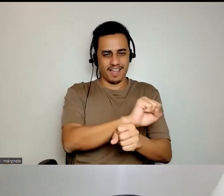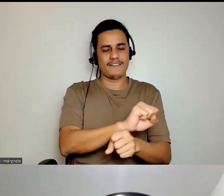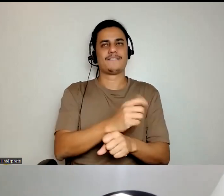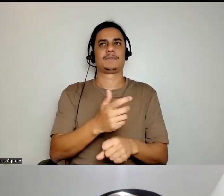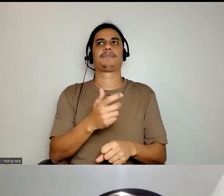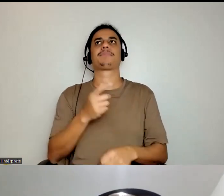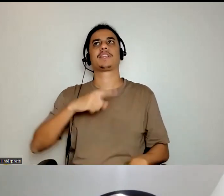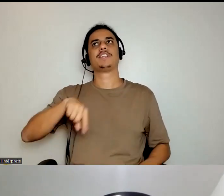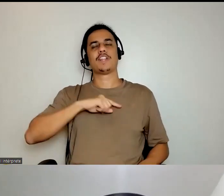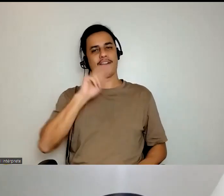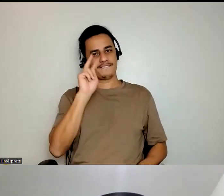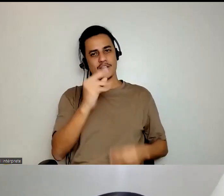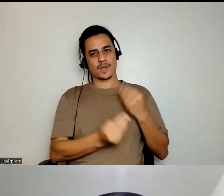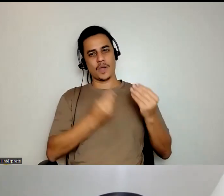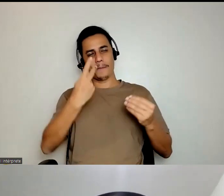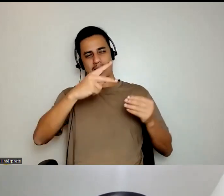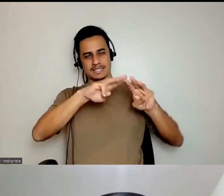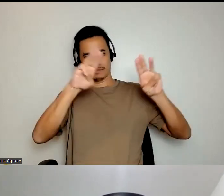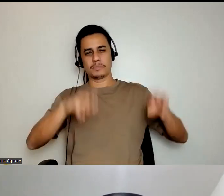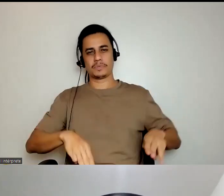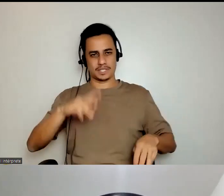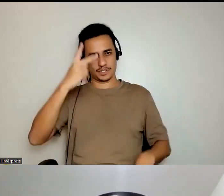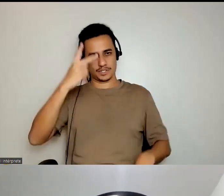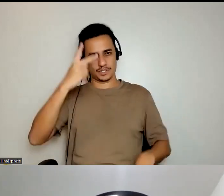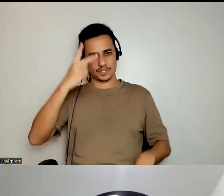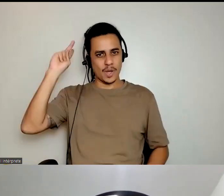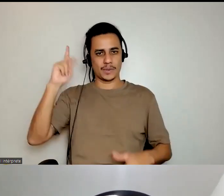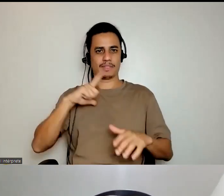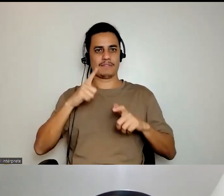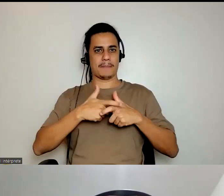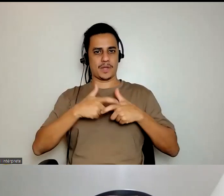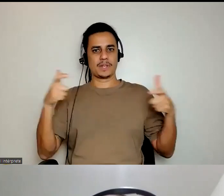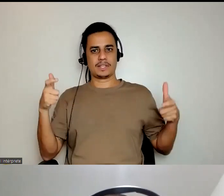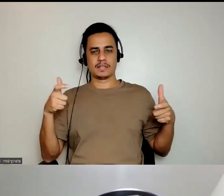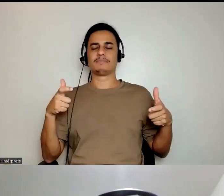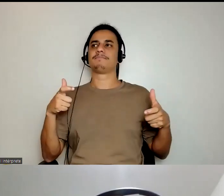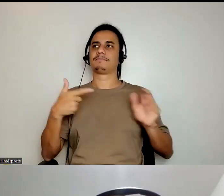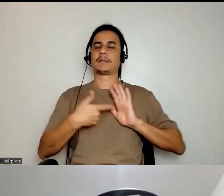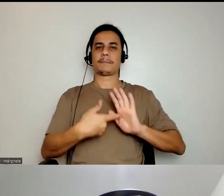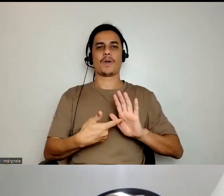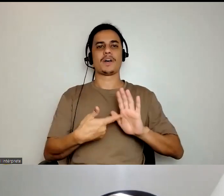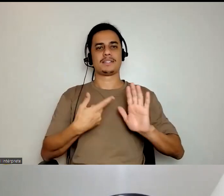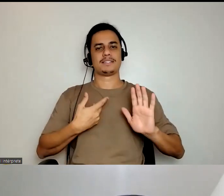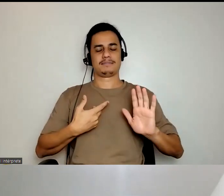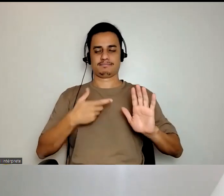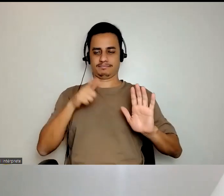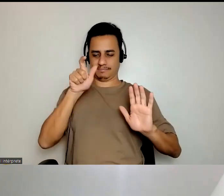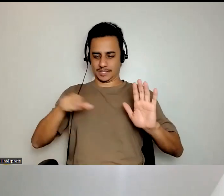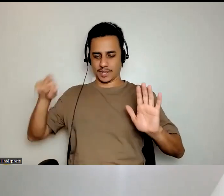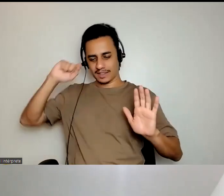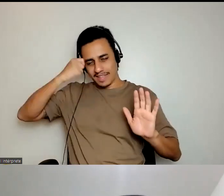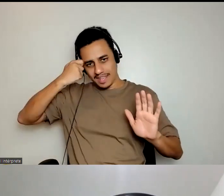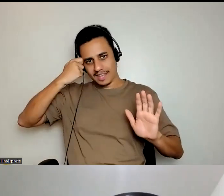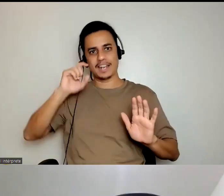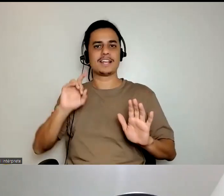como é que esses museus históricos, na sua grande maioria, acabam trazendo a presença negra a partir de uma contagem